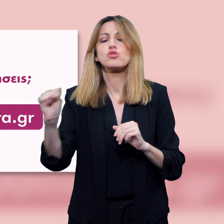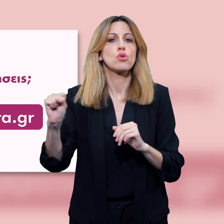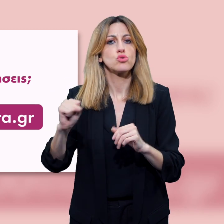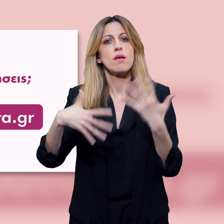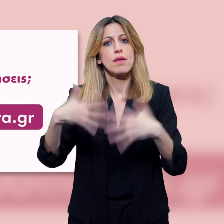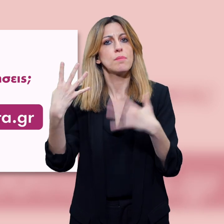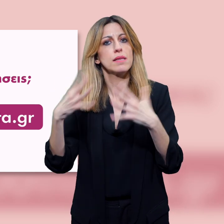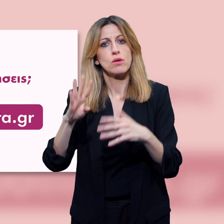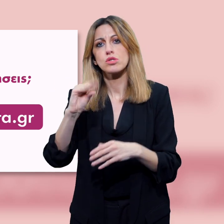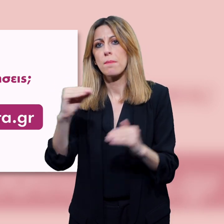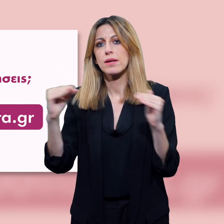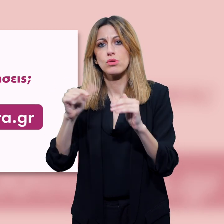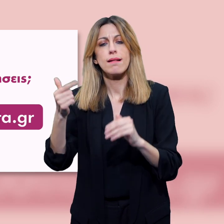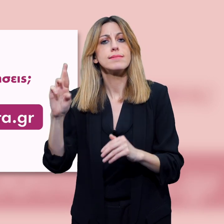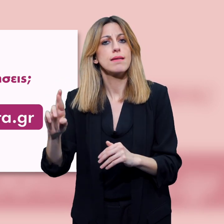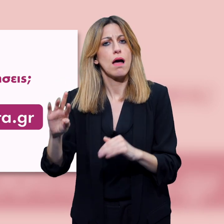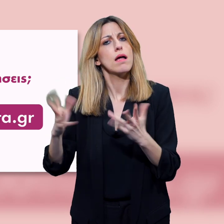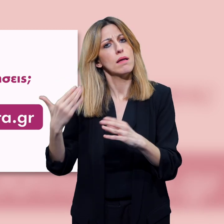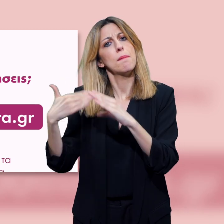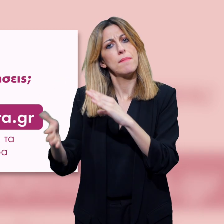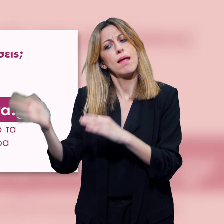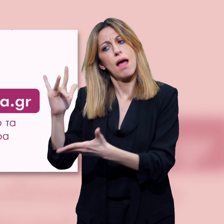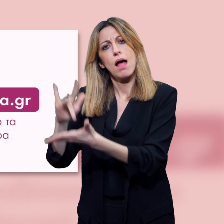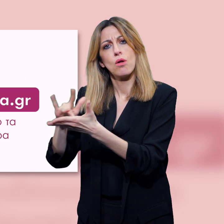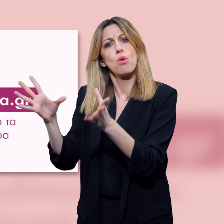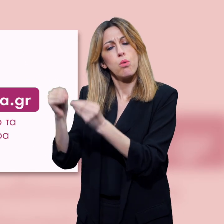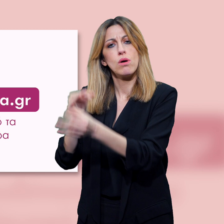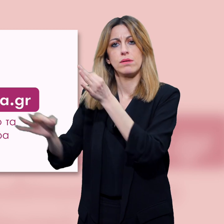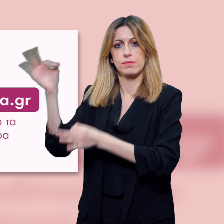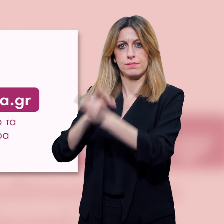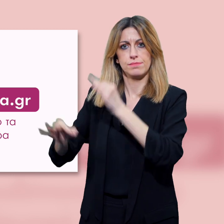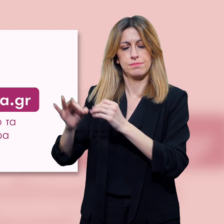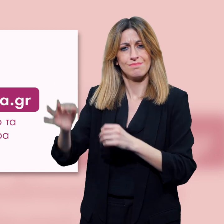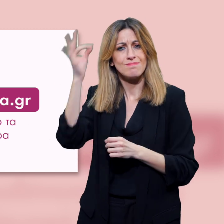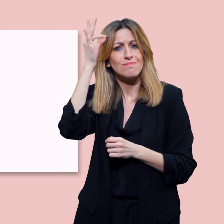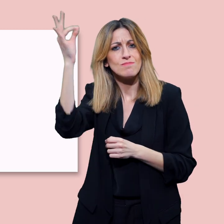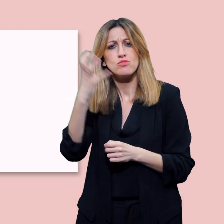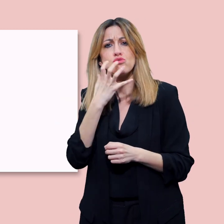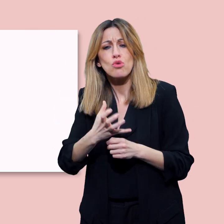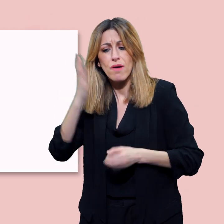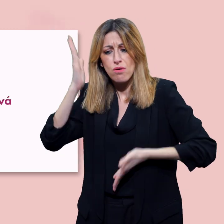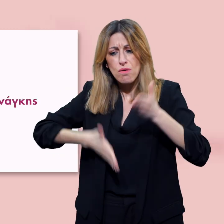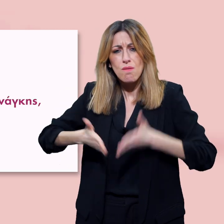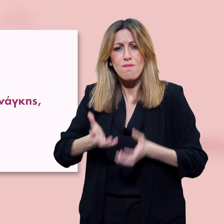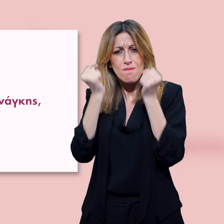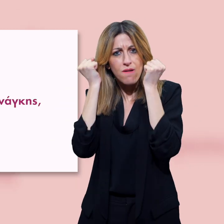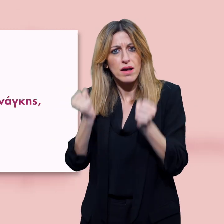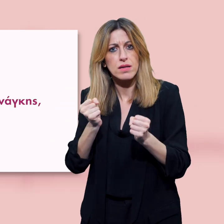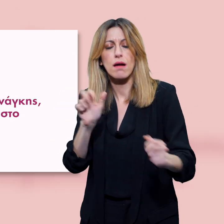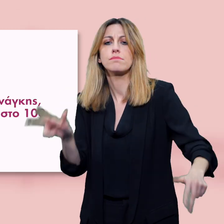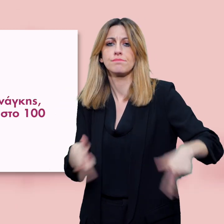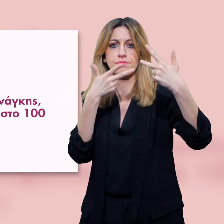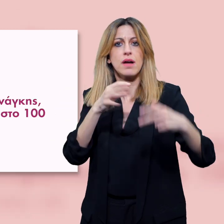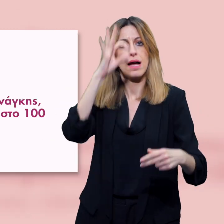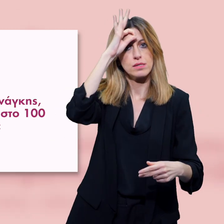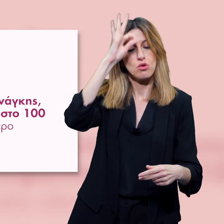SOS15900.gr ή σε οποιοδήποτε από τα συμβουλευτικά κέντρα. Σε περίπτωση έκτακτης ανάγκης,